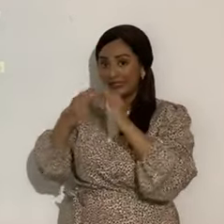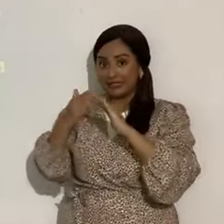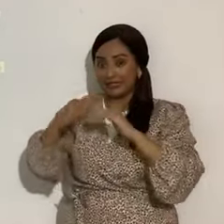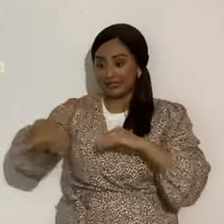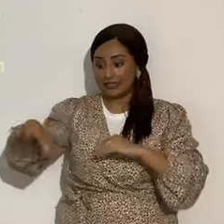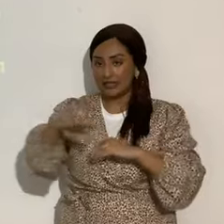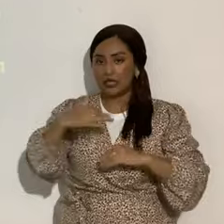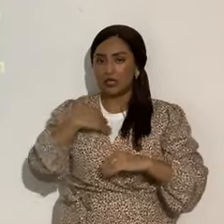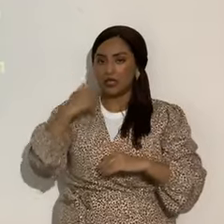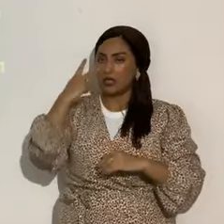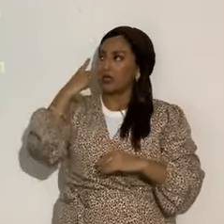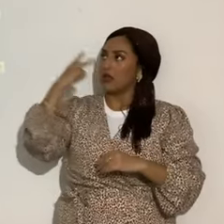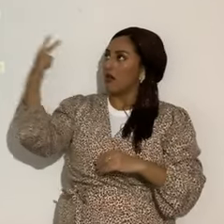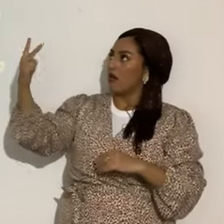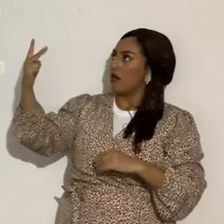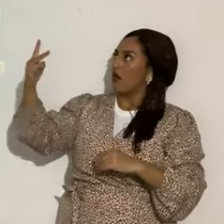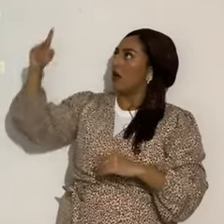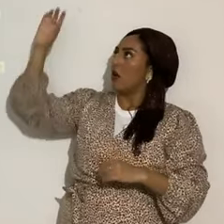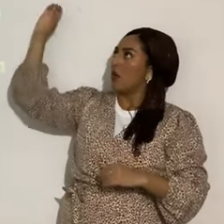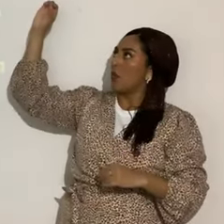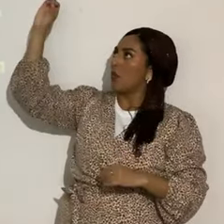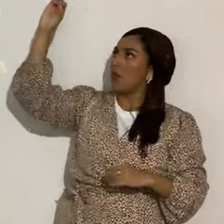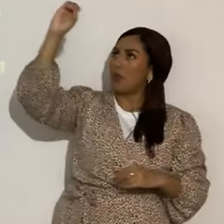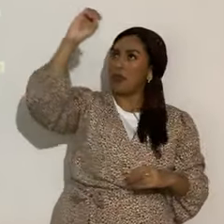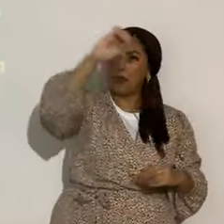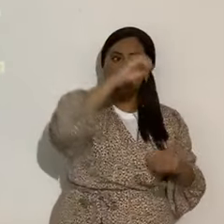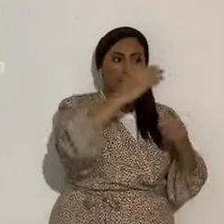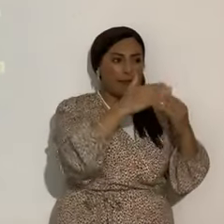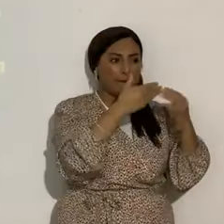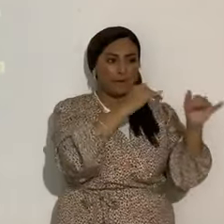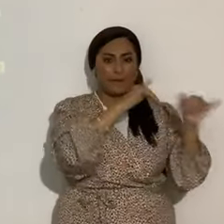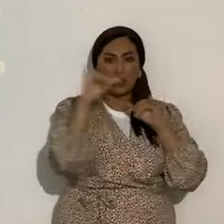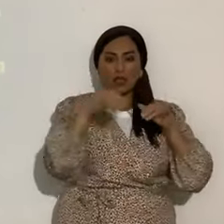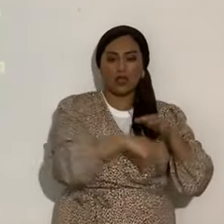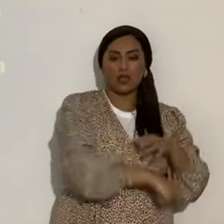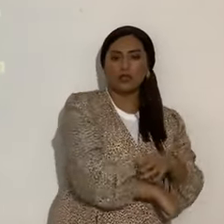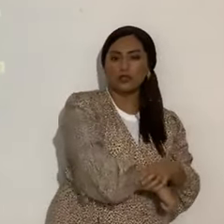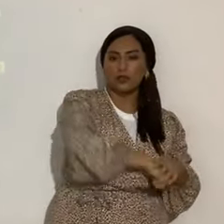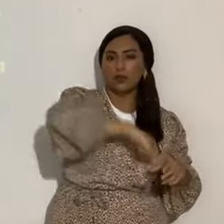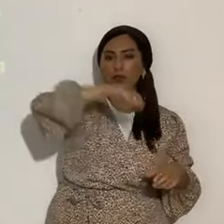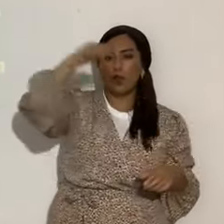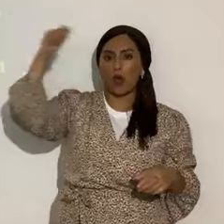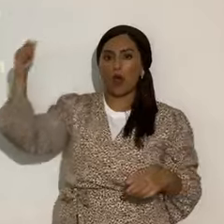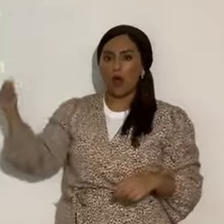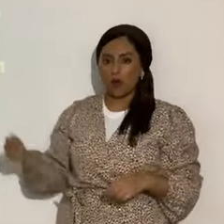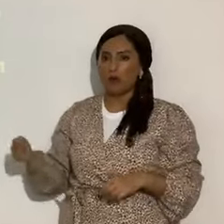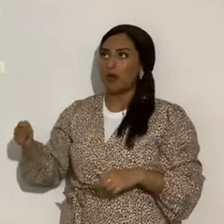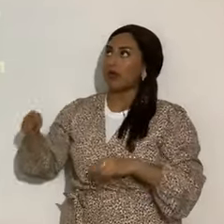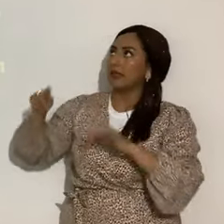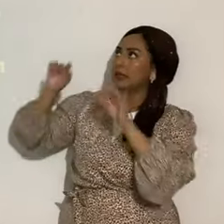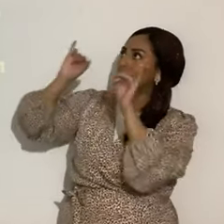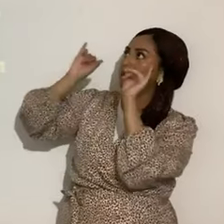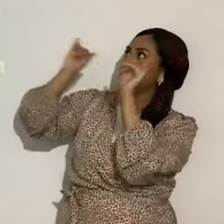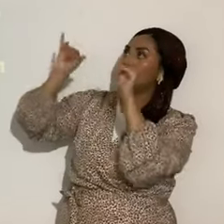astro, Ocav, muy parecido a una espada y un cometa que permaneció allí durante un año,